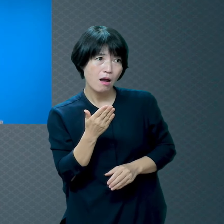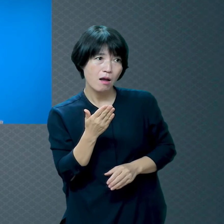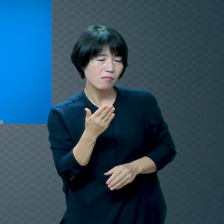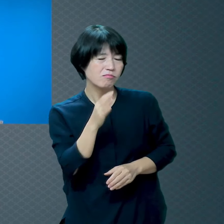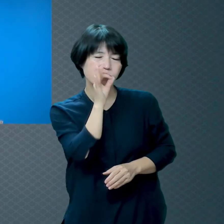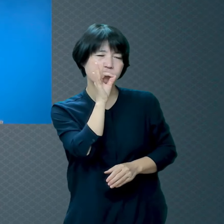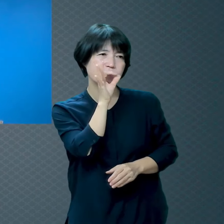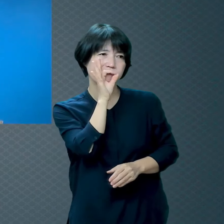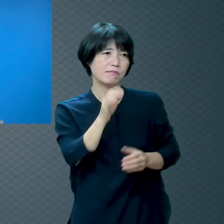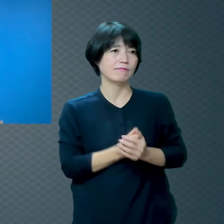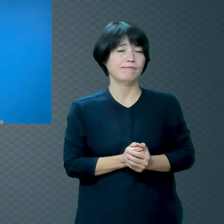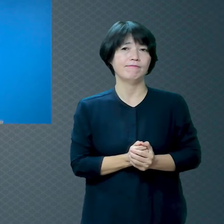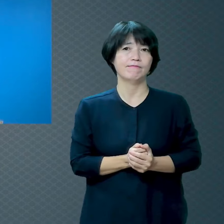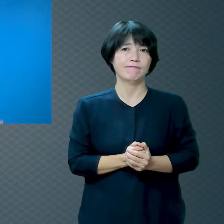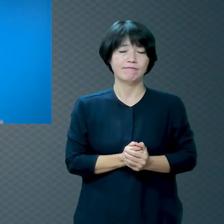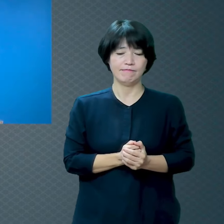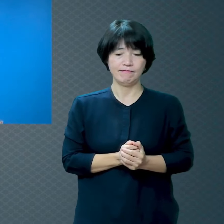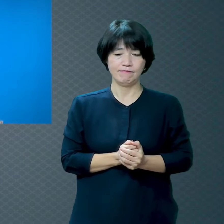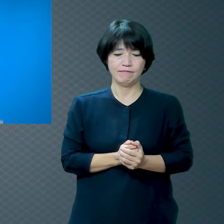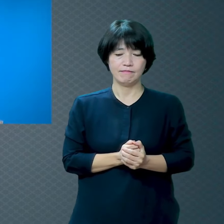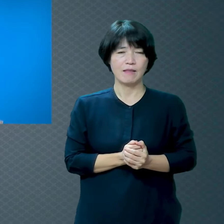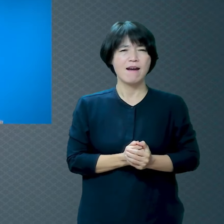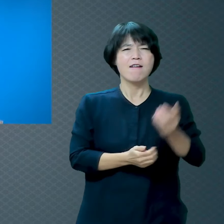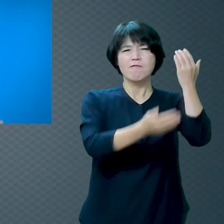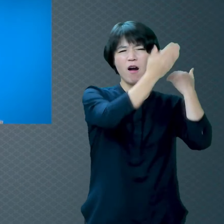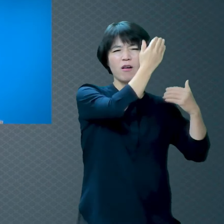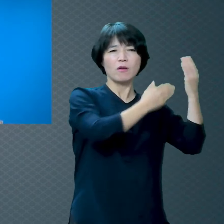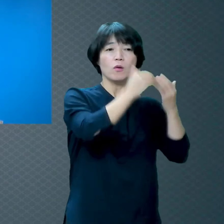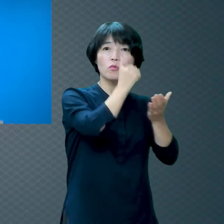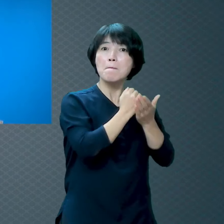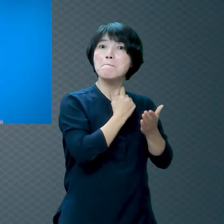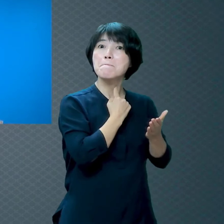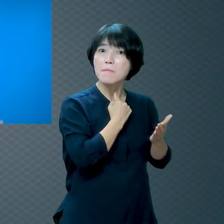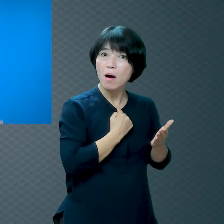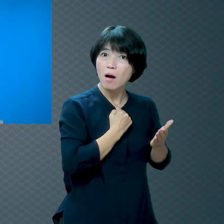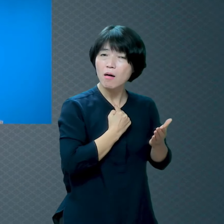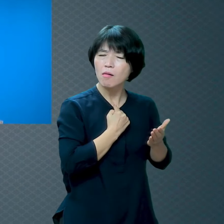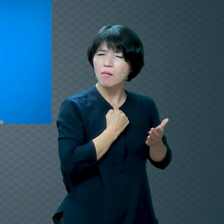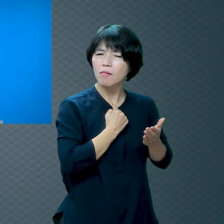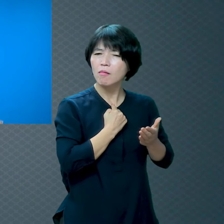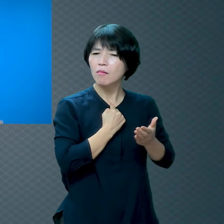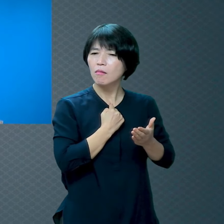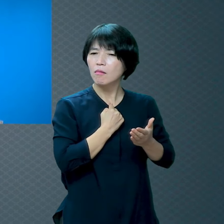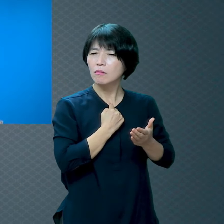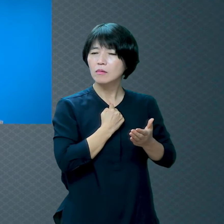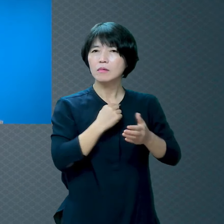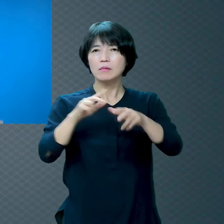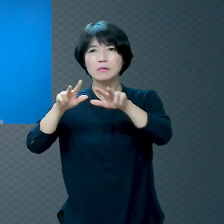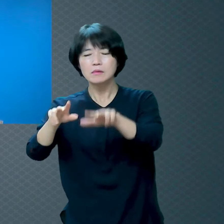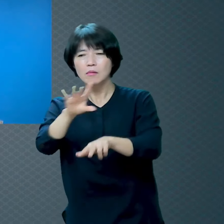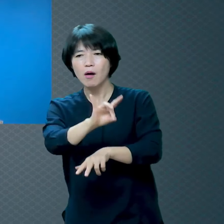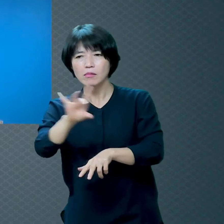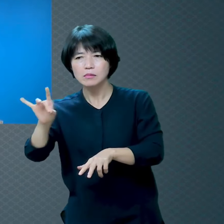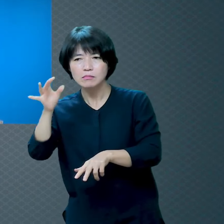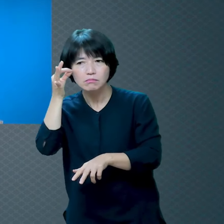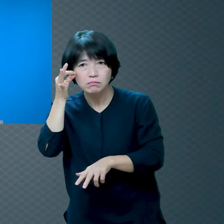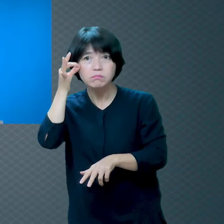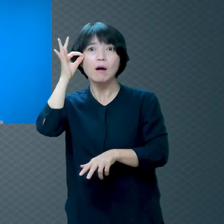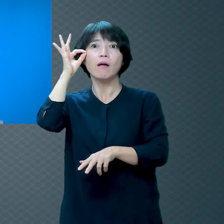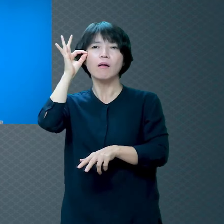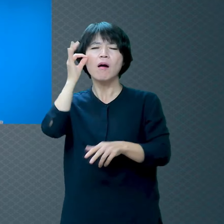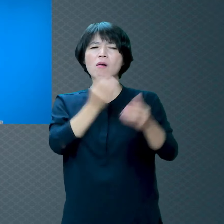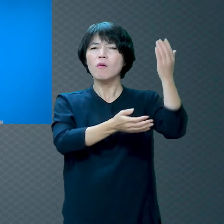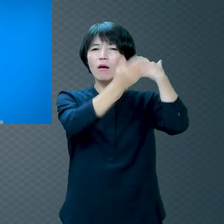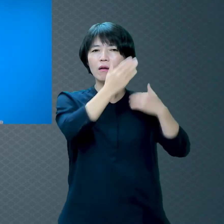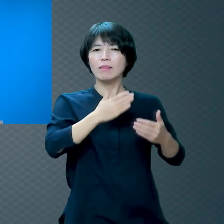문득 옛날 지은 죄 떠오르는 경험이 있죠 내가 의도적으로 생각하려고 하는